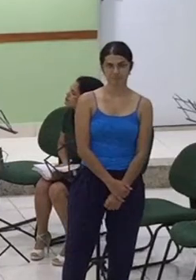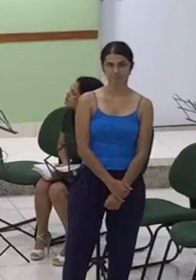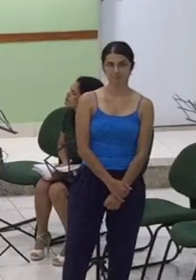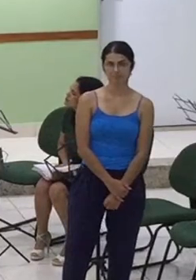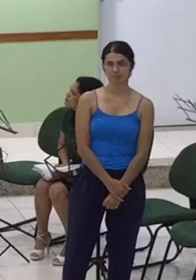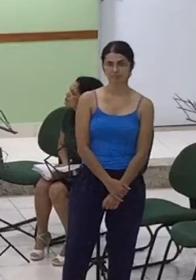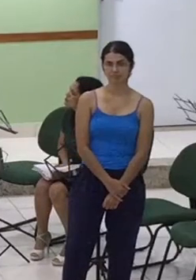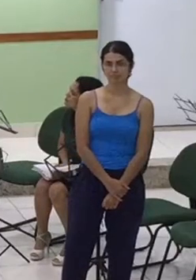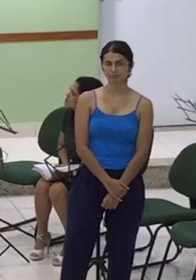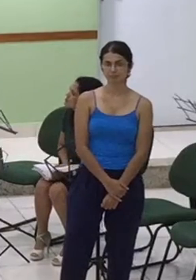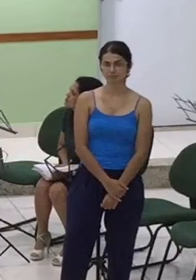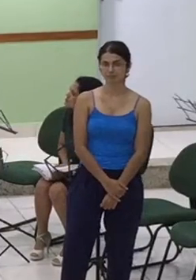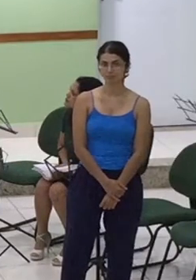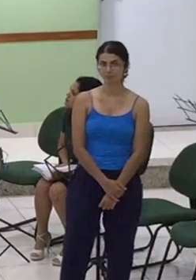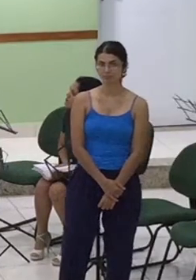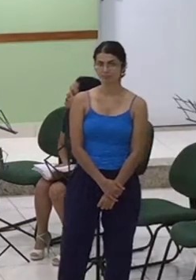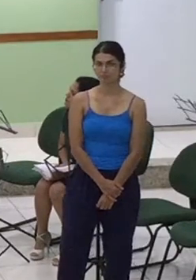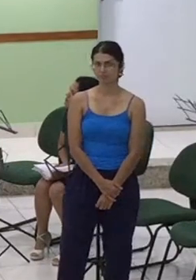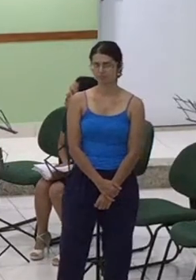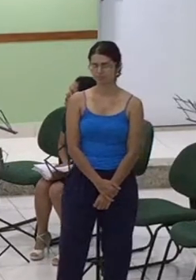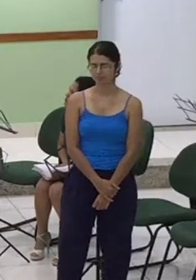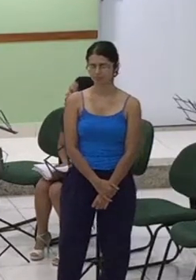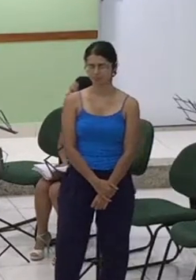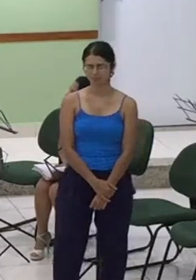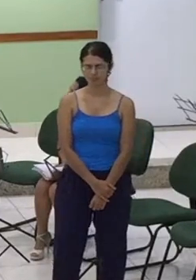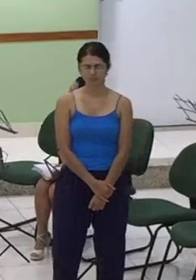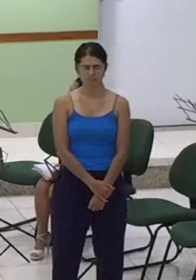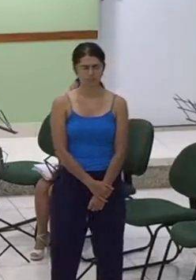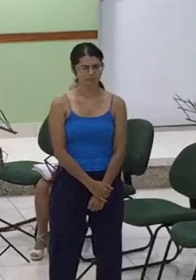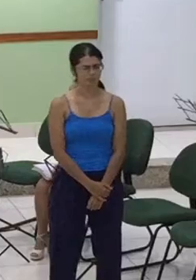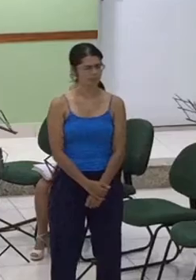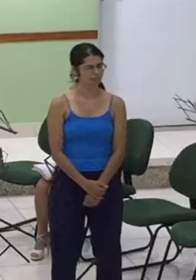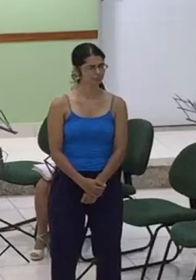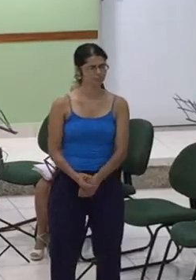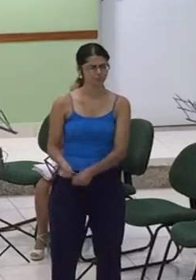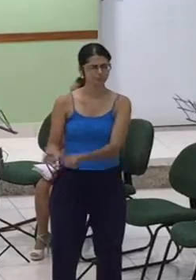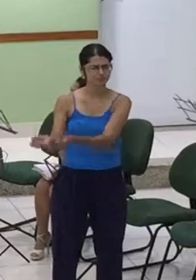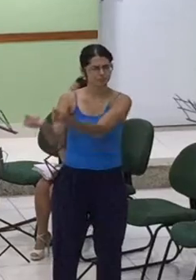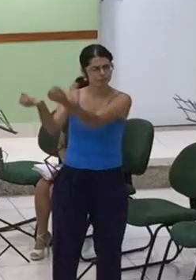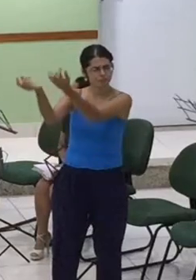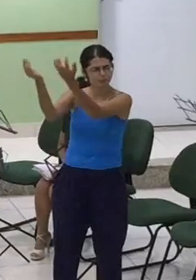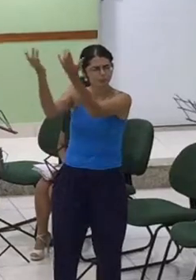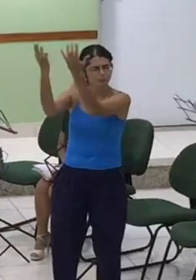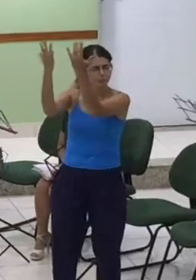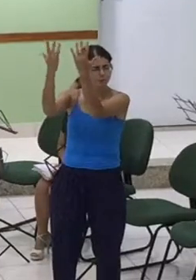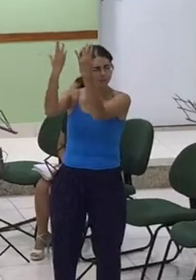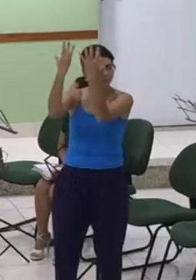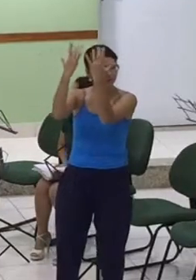São tantas bênçãos, tantos